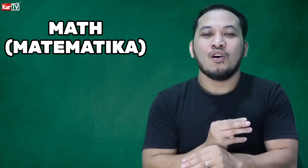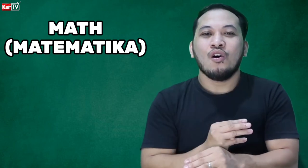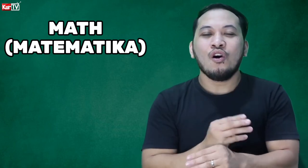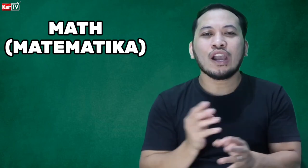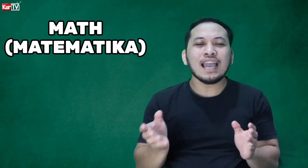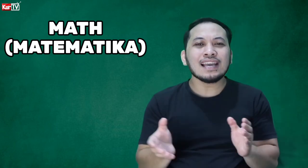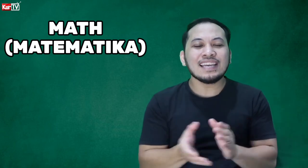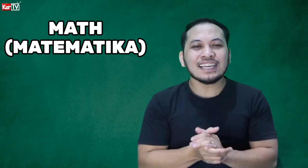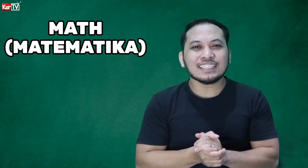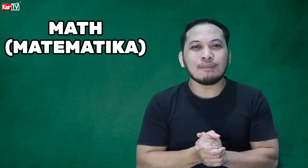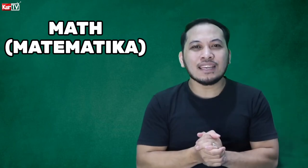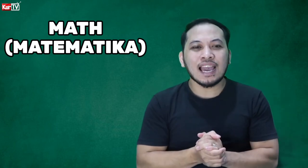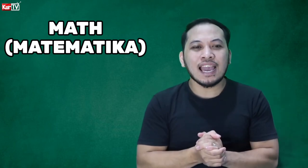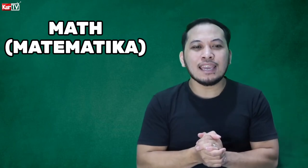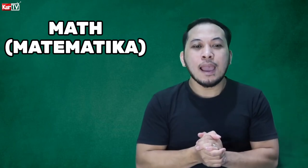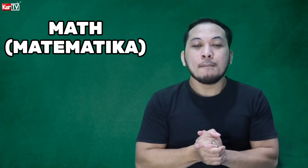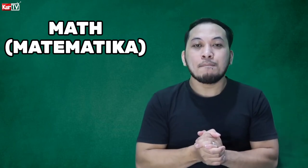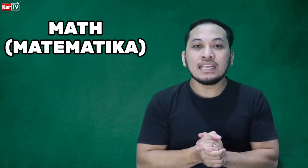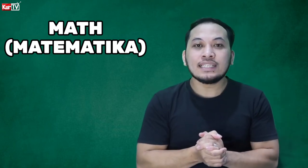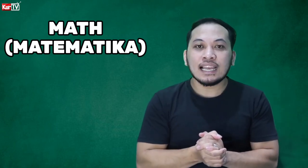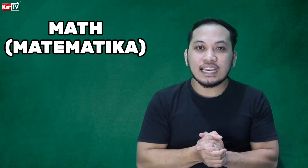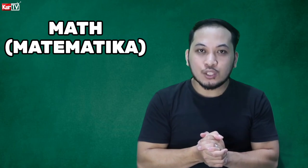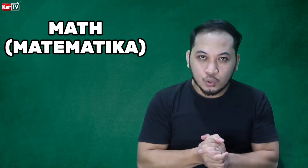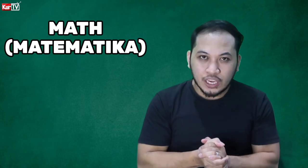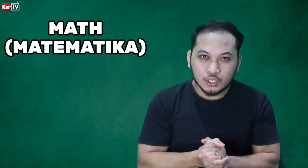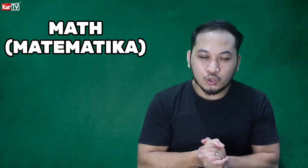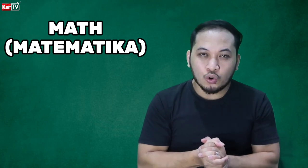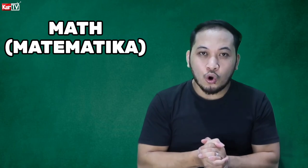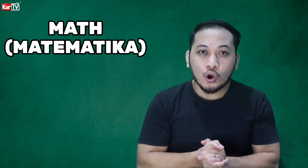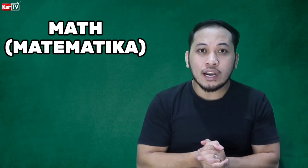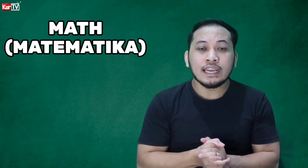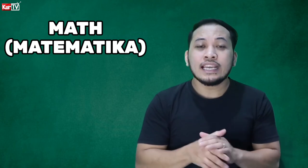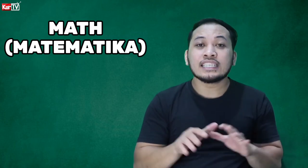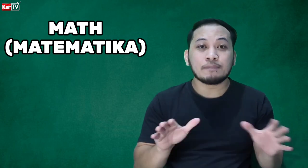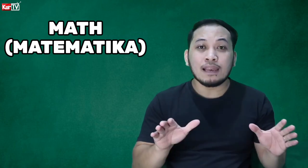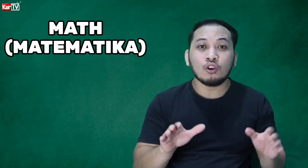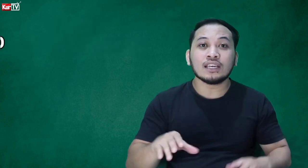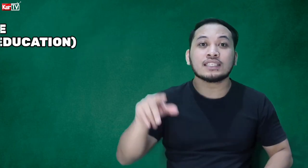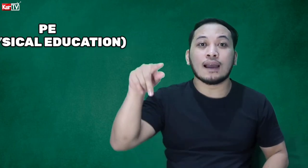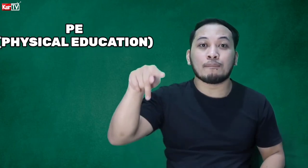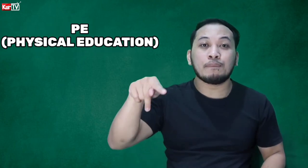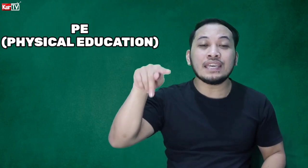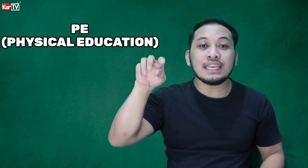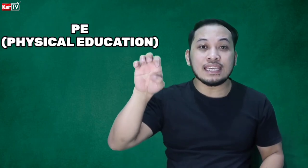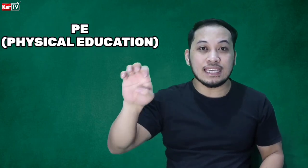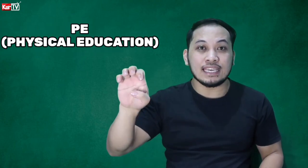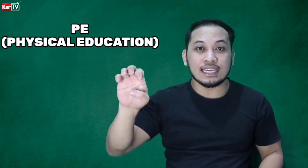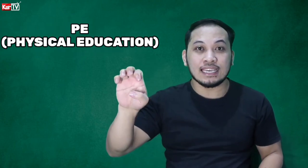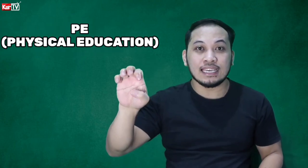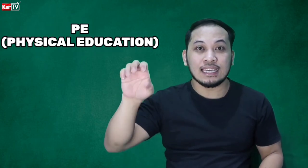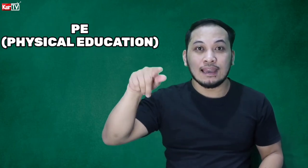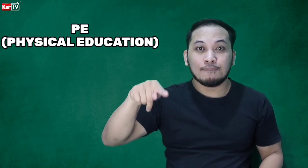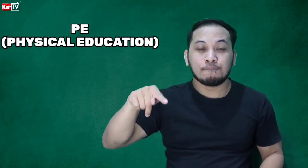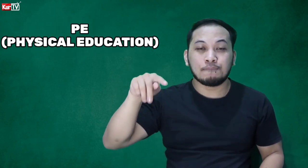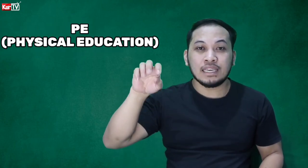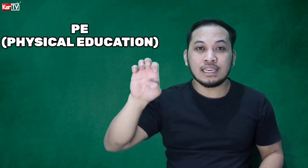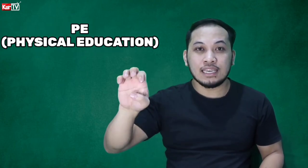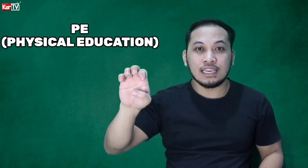Okay, ang next naman ay physical education or spell mo lang siya, P-E. P-E.